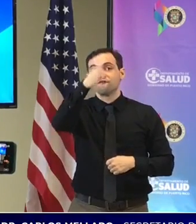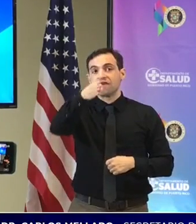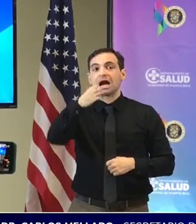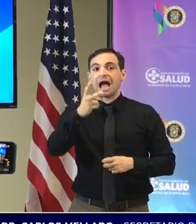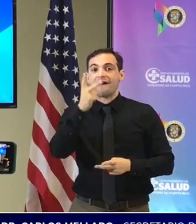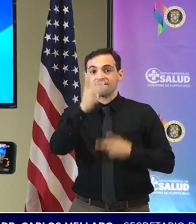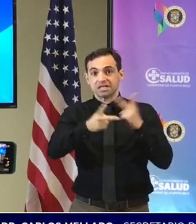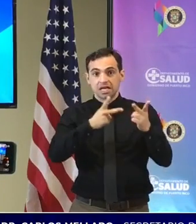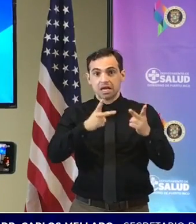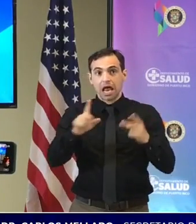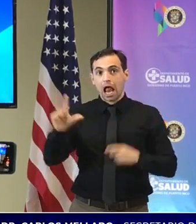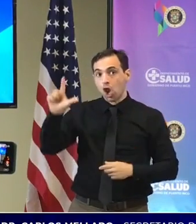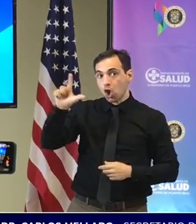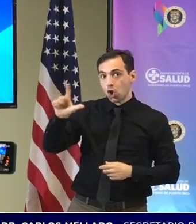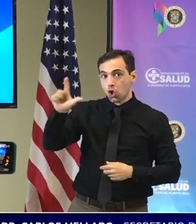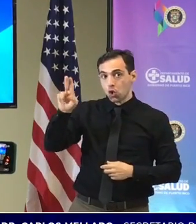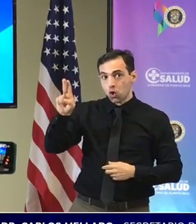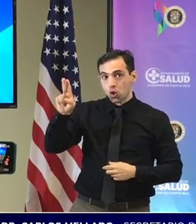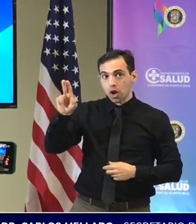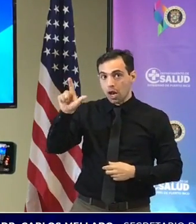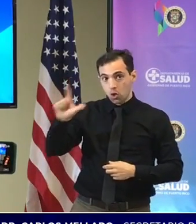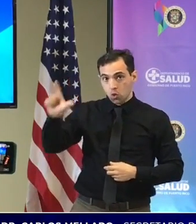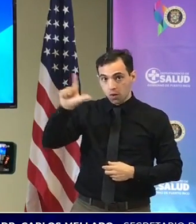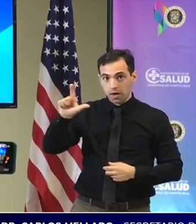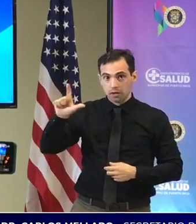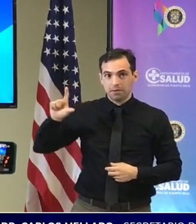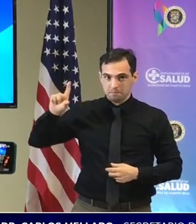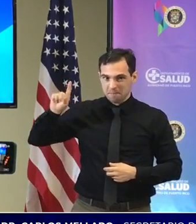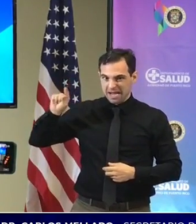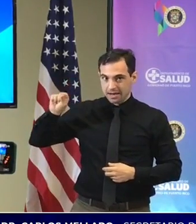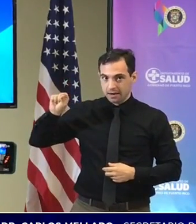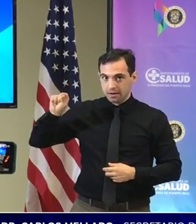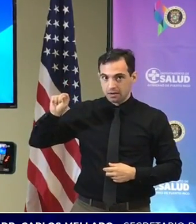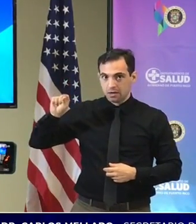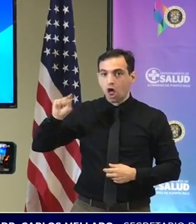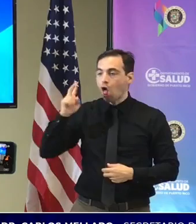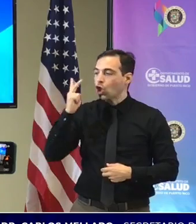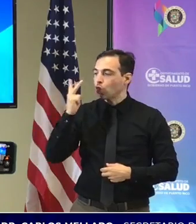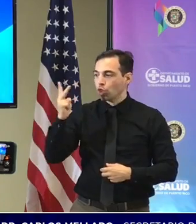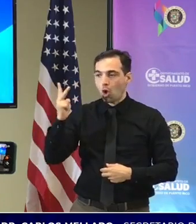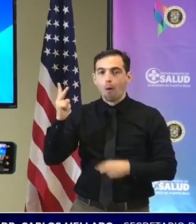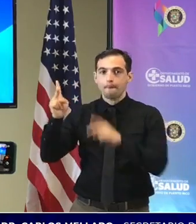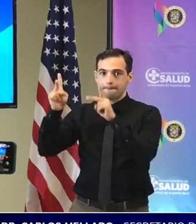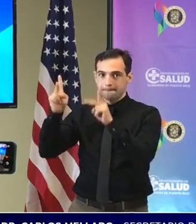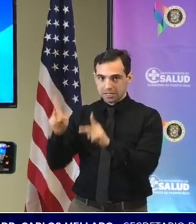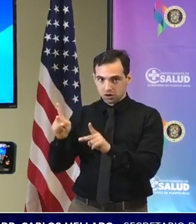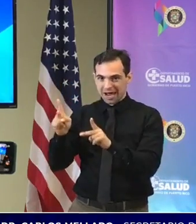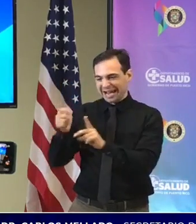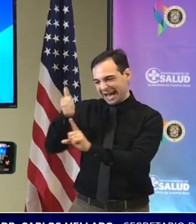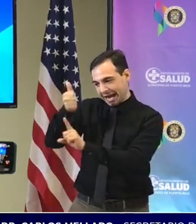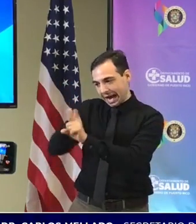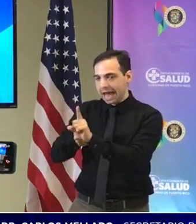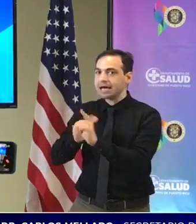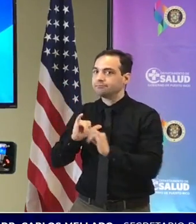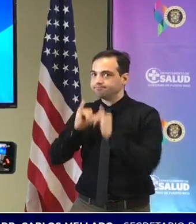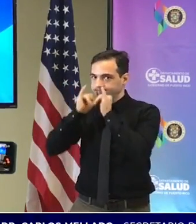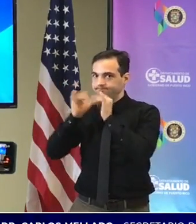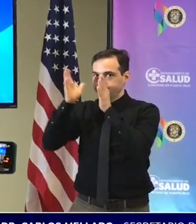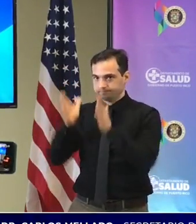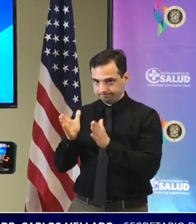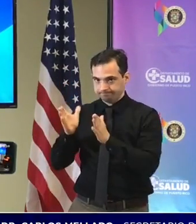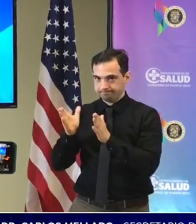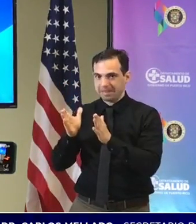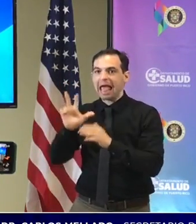empiecen el lunes 20 dos personas por el coordinador 20 minutos gracias licenciado